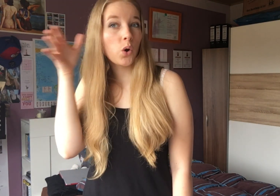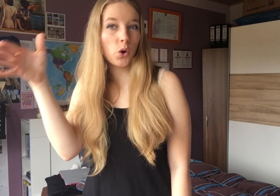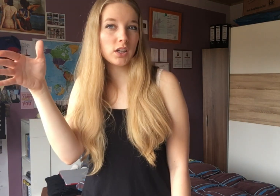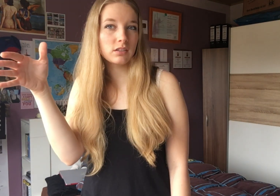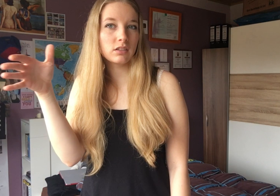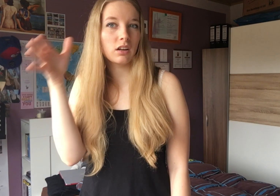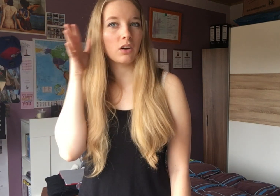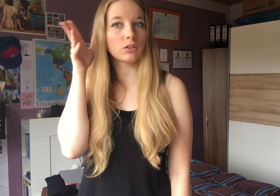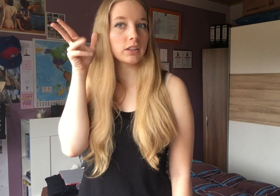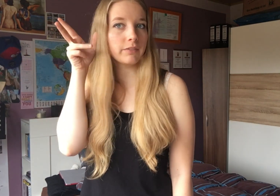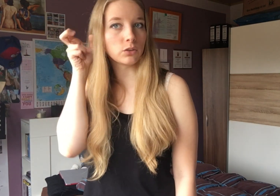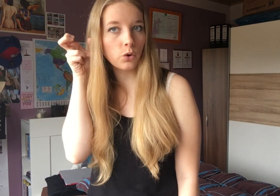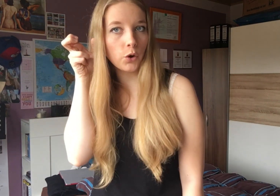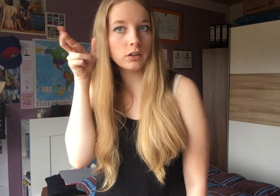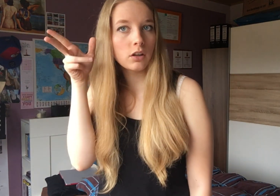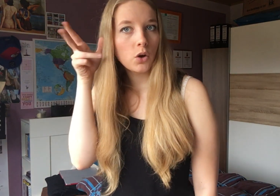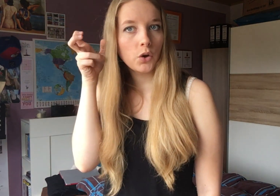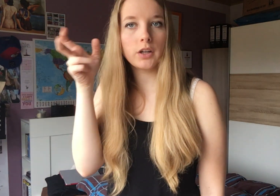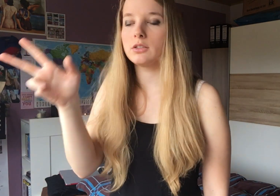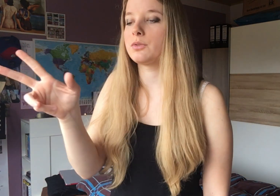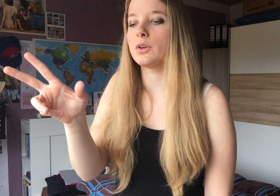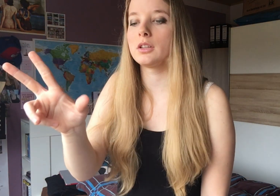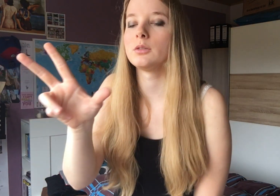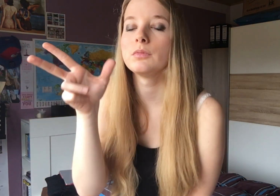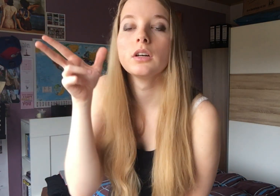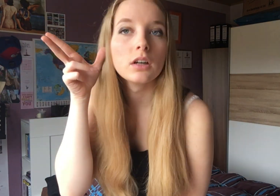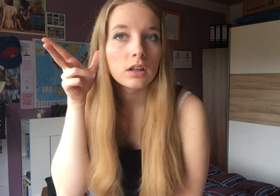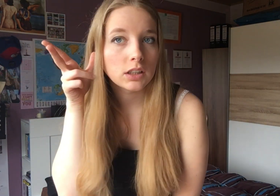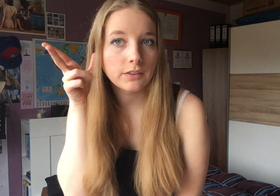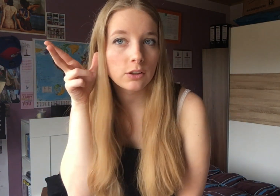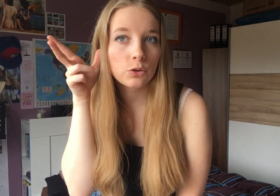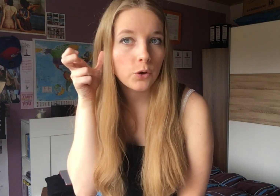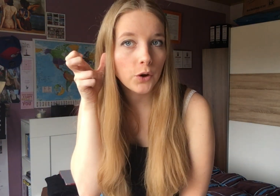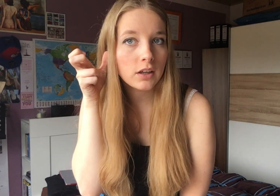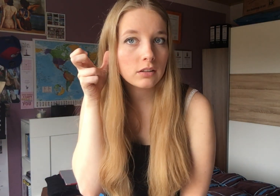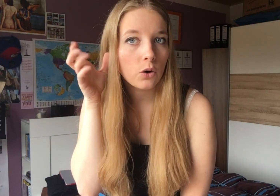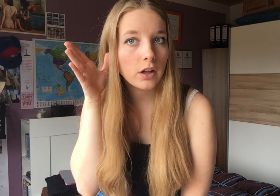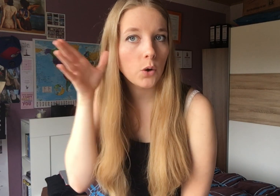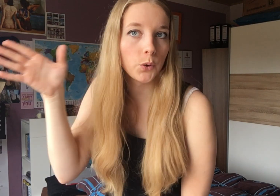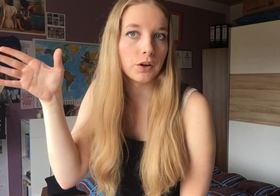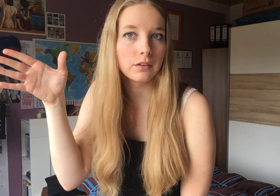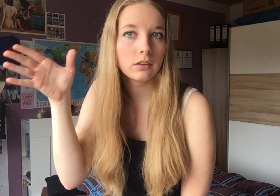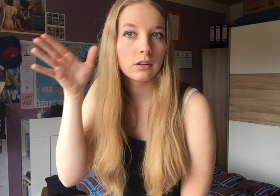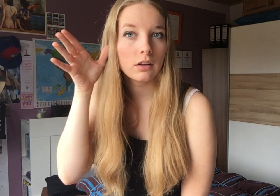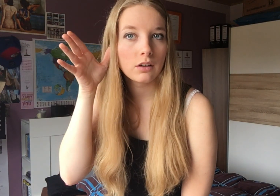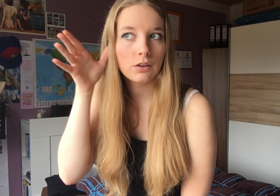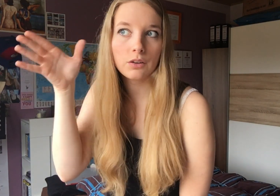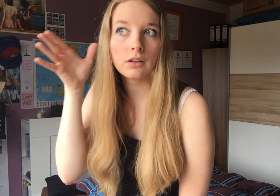Du hörst, also du kannst entweder so hören, hören, also von, ähm, es entweder so hören oder hören. Hören,